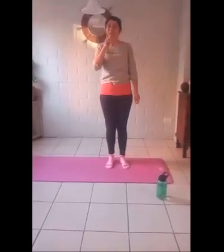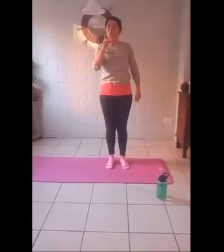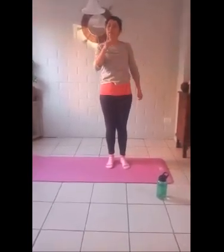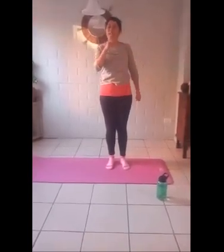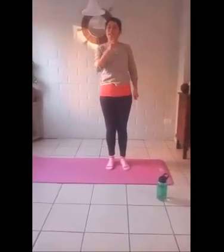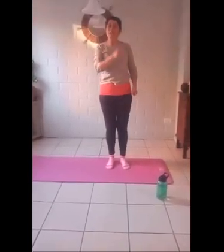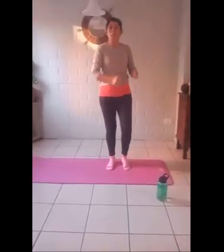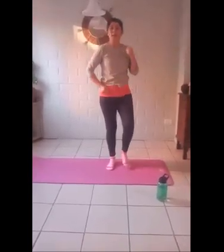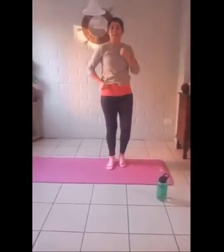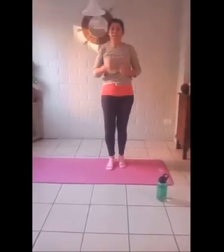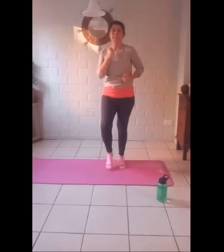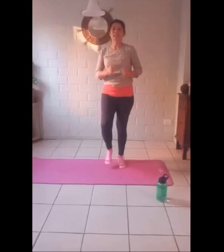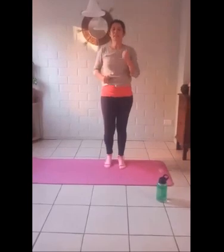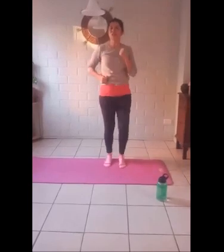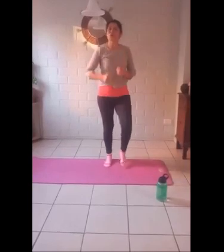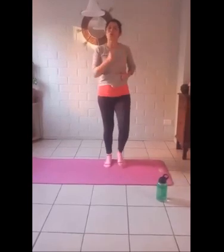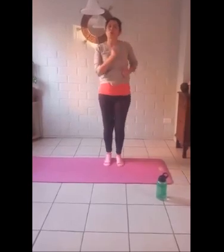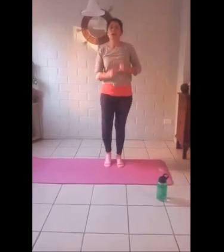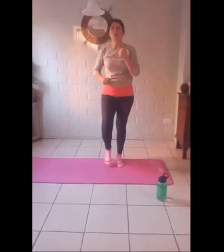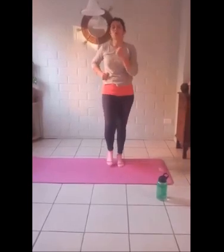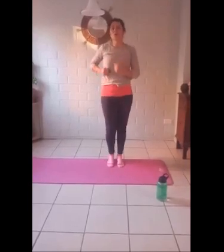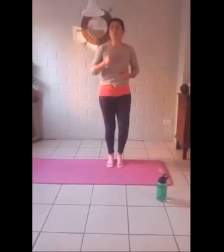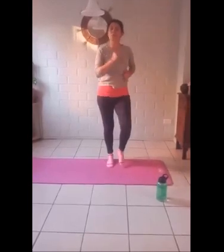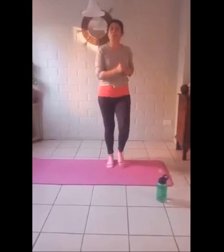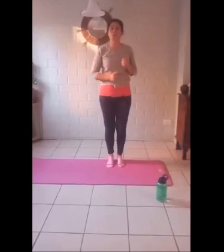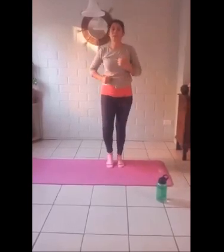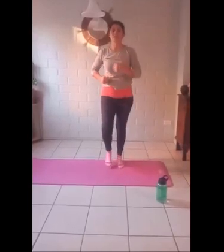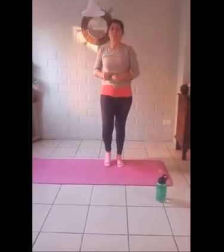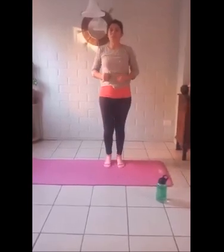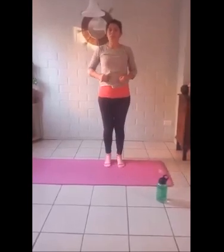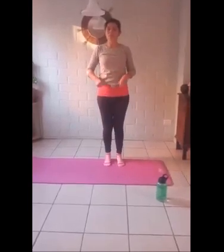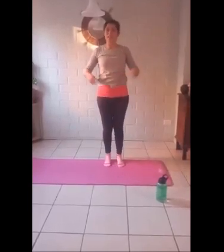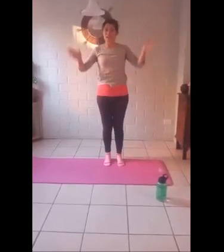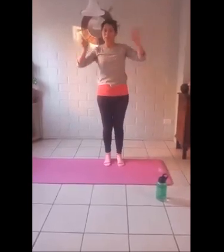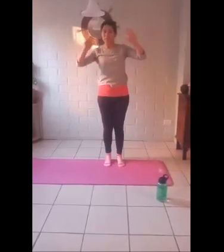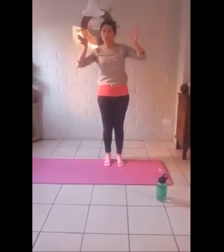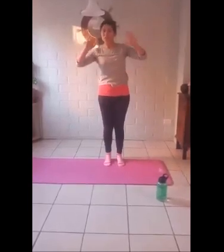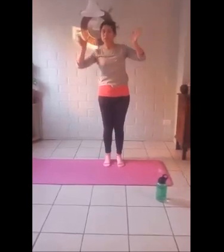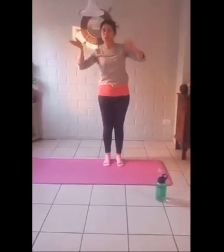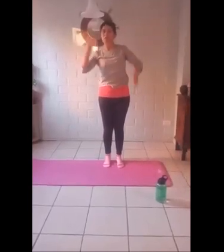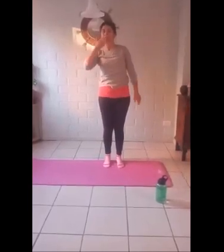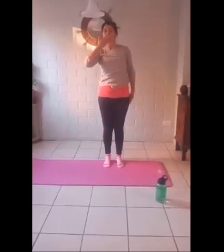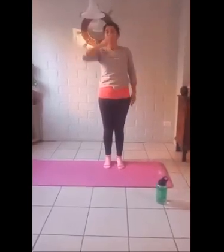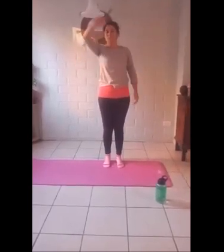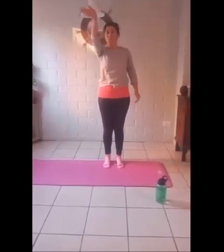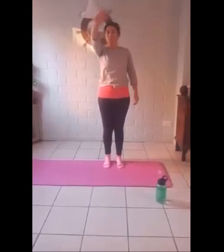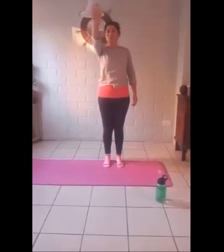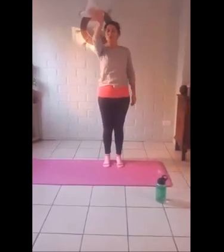Recuerden mantener el cuerpo en movimiento Y alimentación saludable ¡Nos vemos!